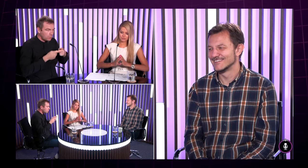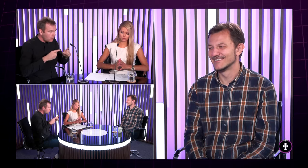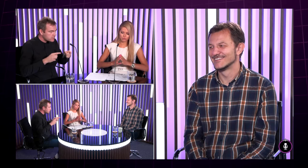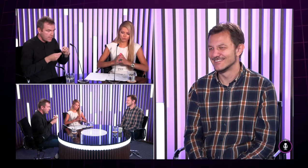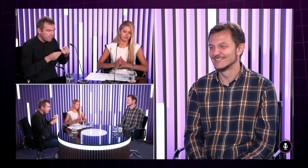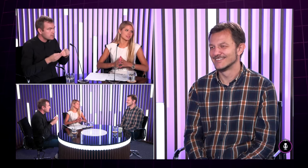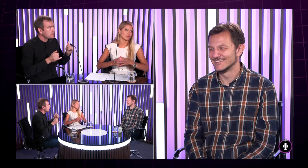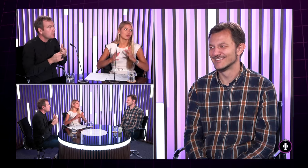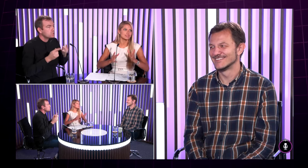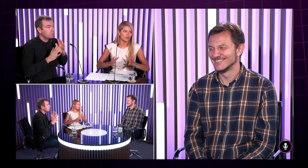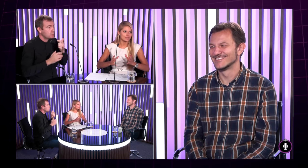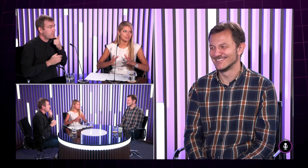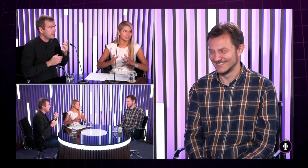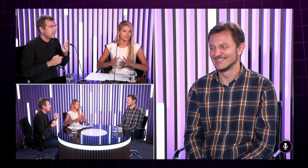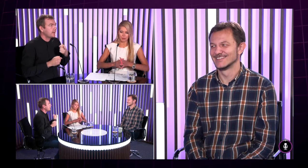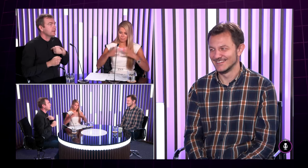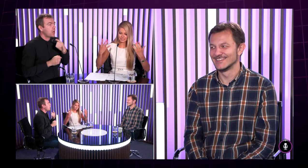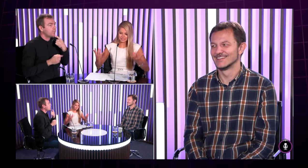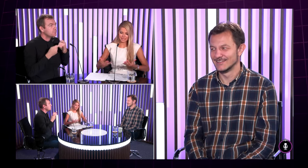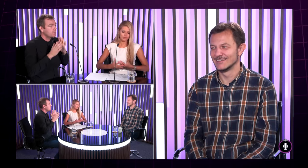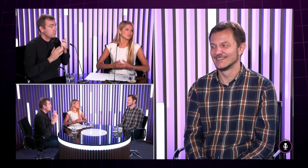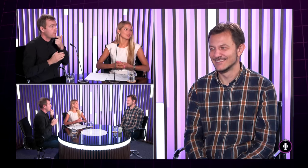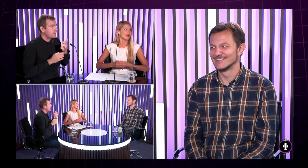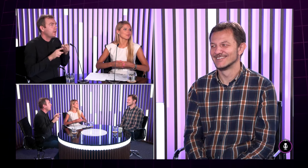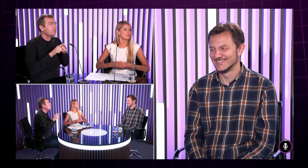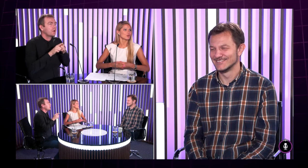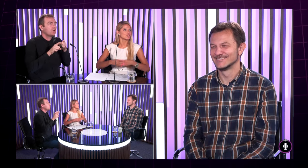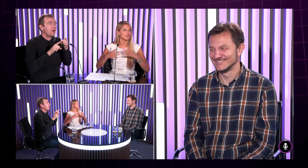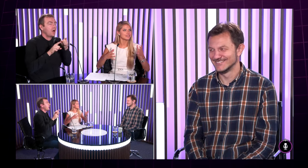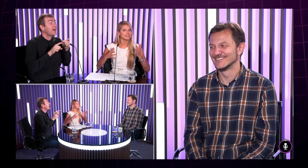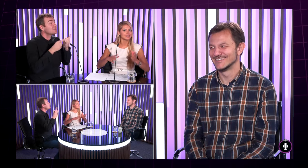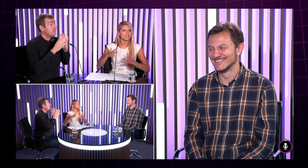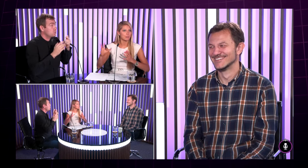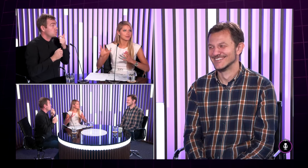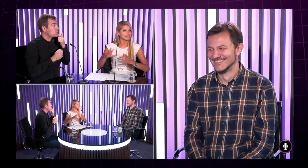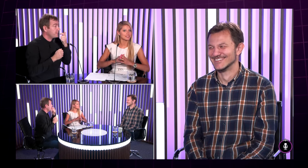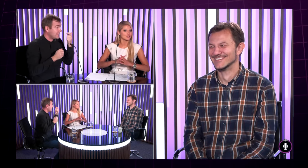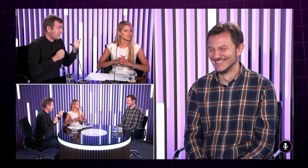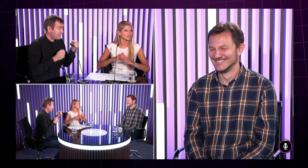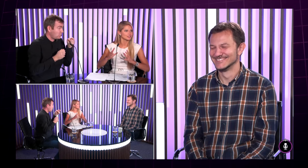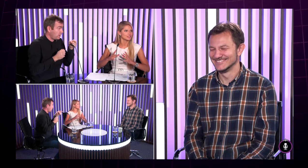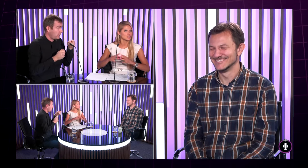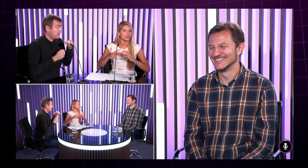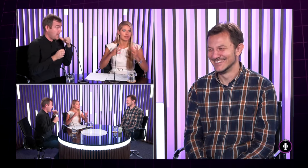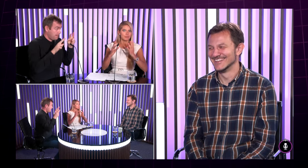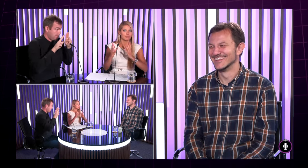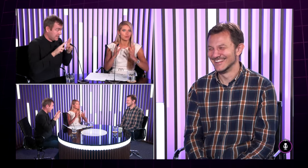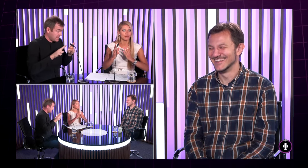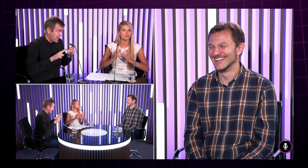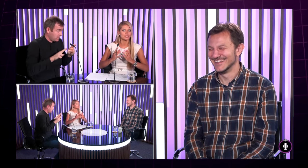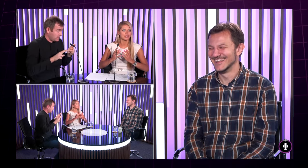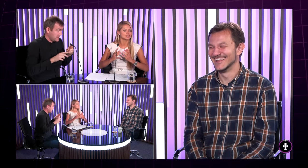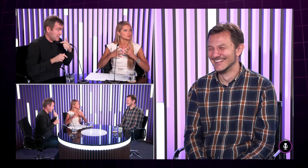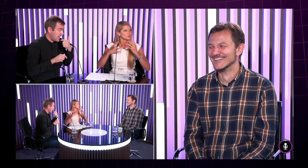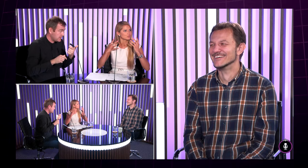slovenský posunkový jazyk, ako my hovorí slovenský, medzinárodný, alebo ešte aj vy, keď niekam prídete, že ešte aj tam je